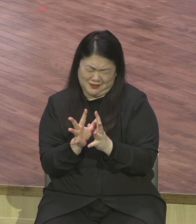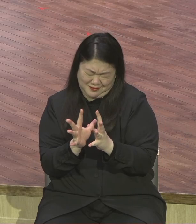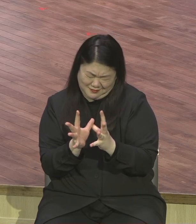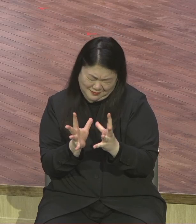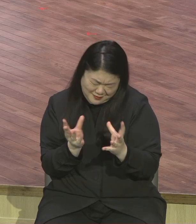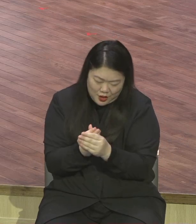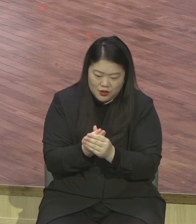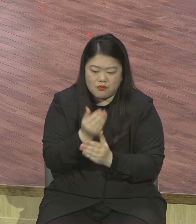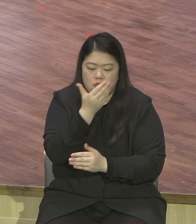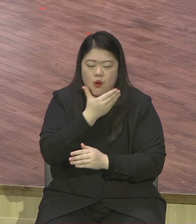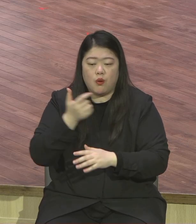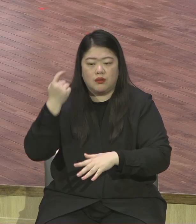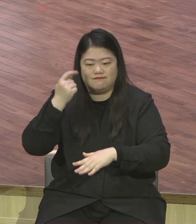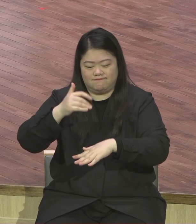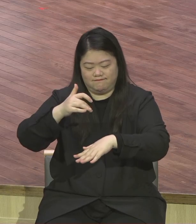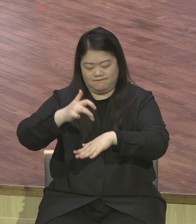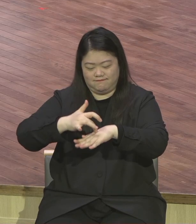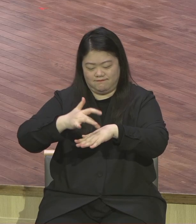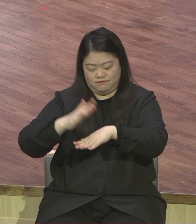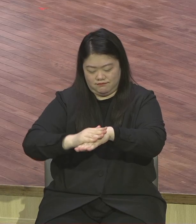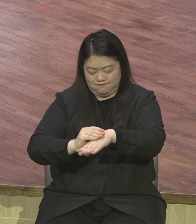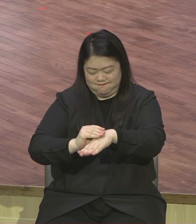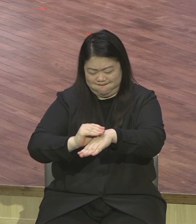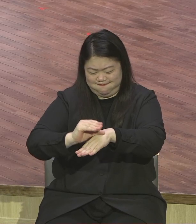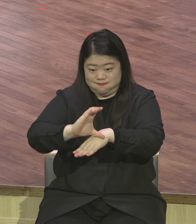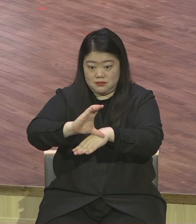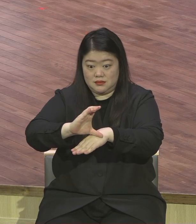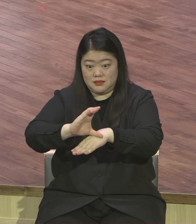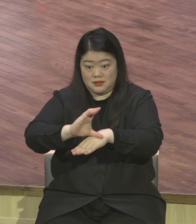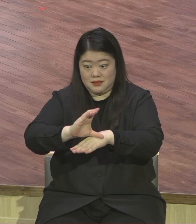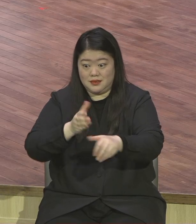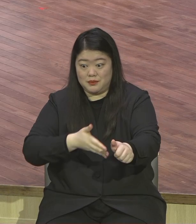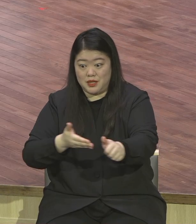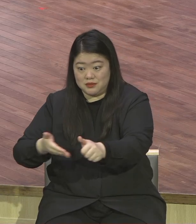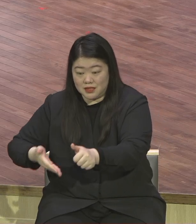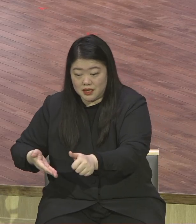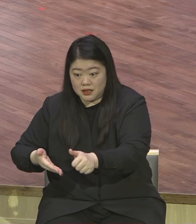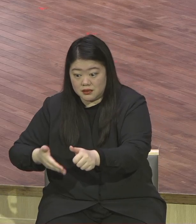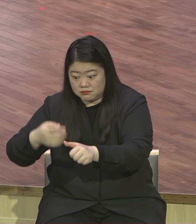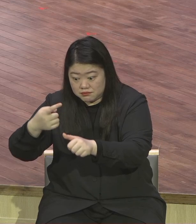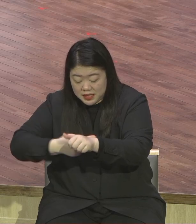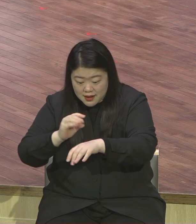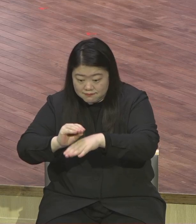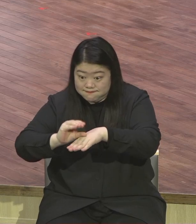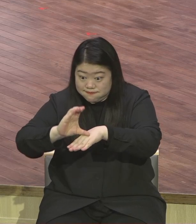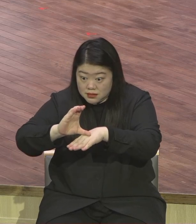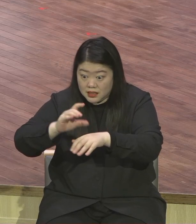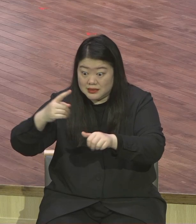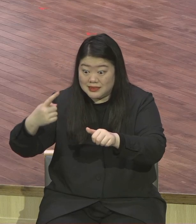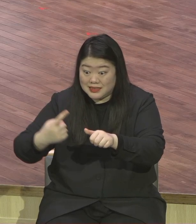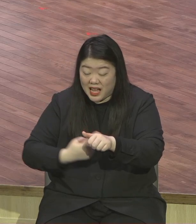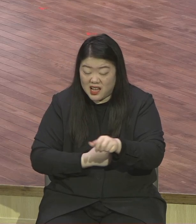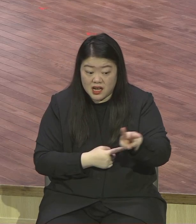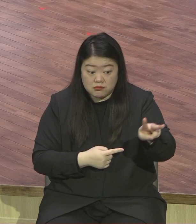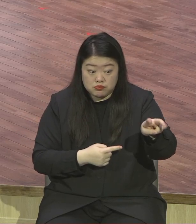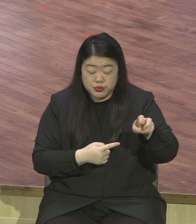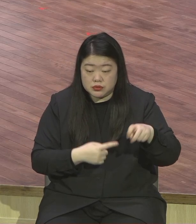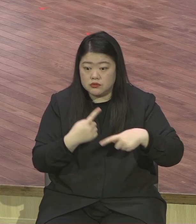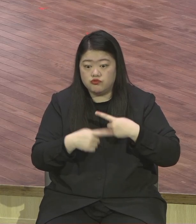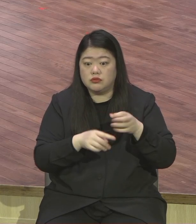보금체질 되기 그래서 늘 감상을 넘치고 마음속에요 미운 사람이나 싫은 사람